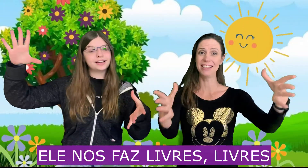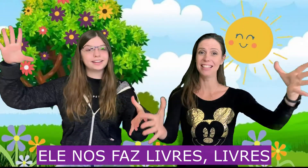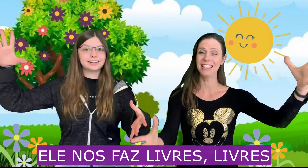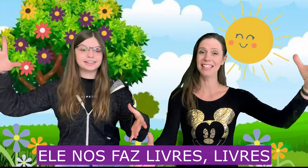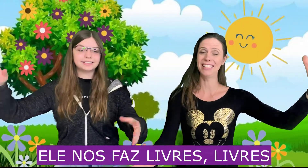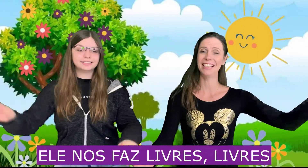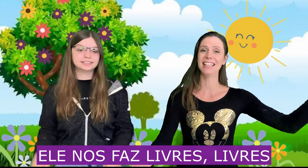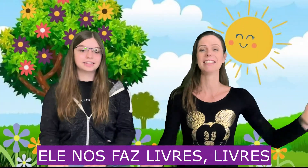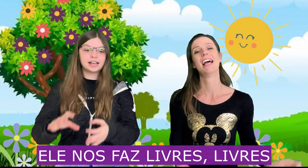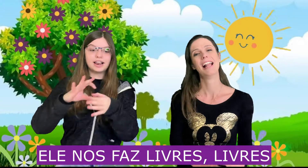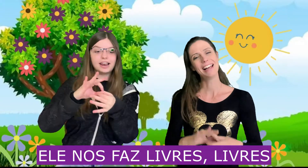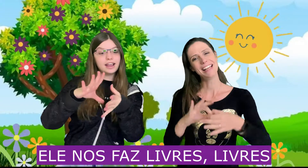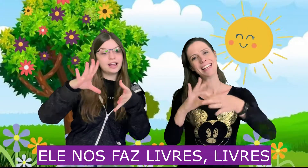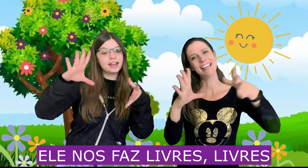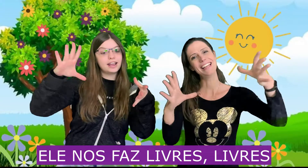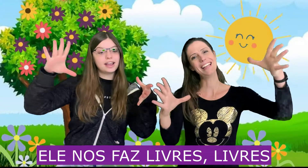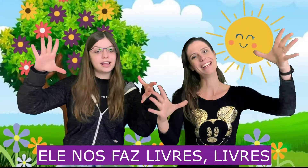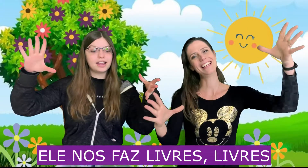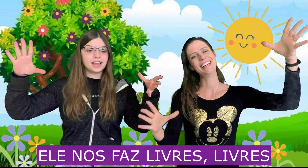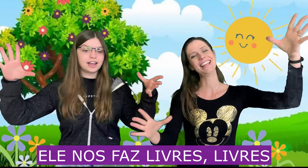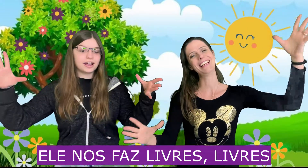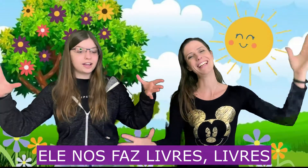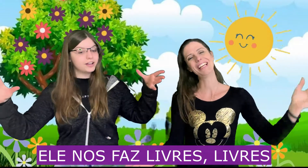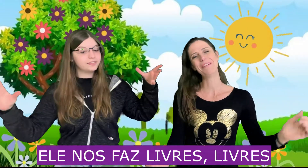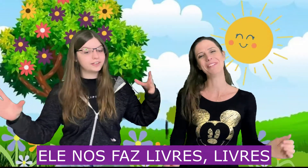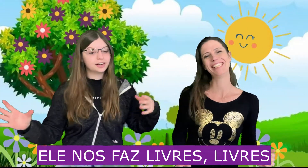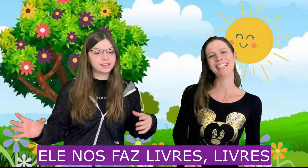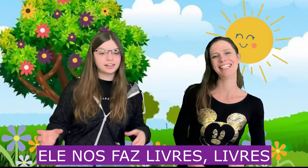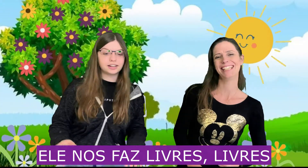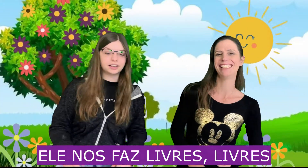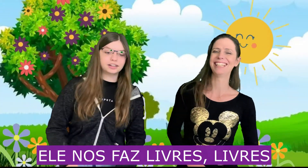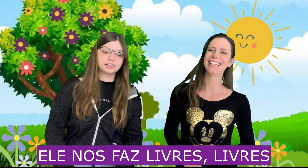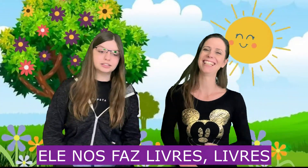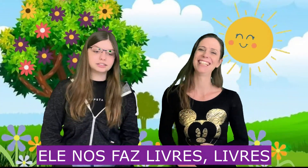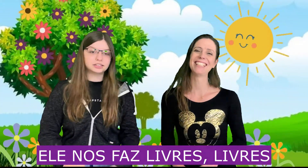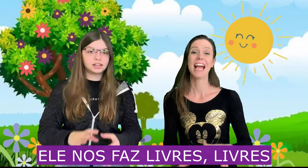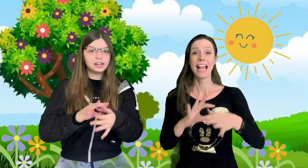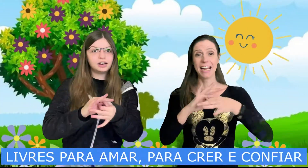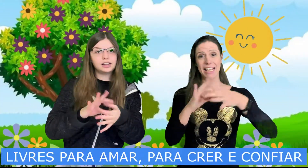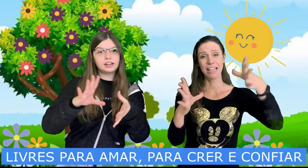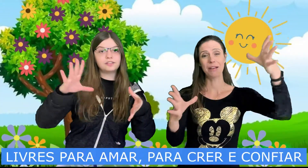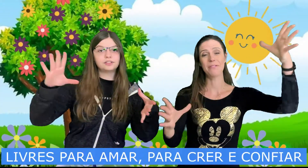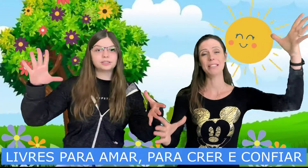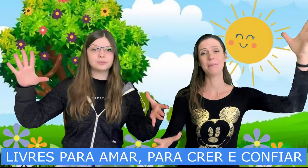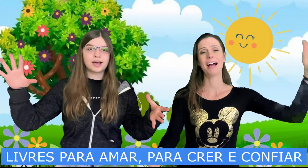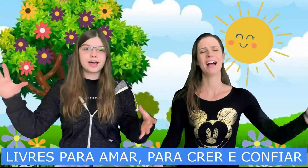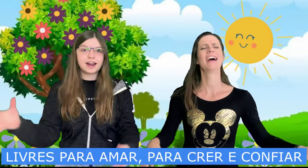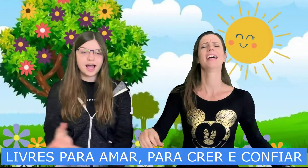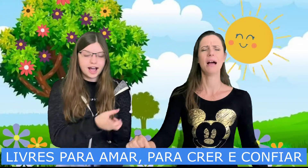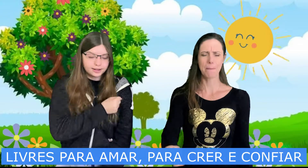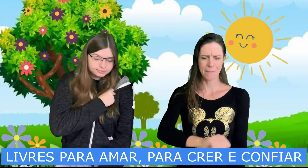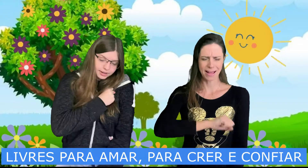Livres Livres para amar